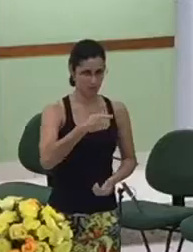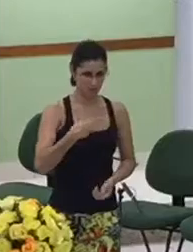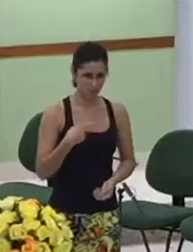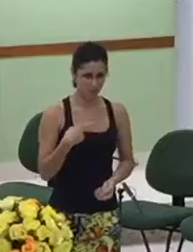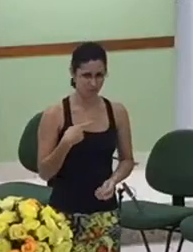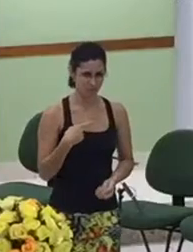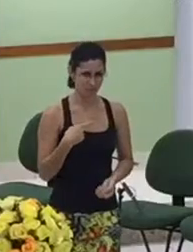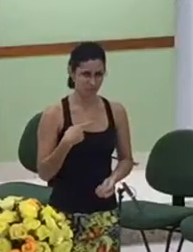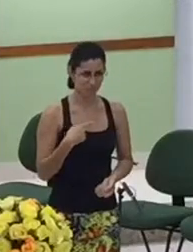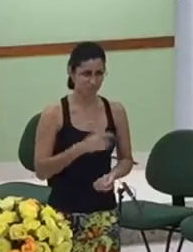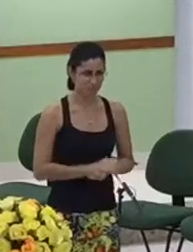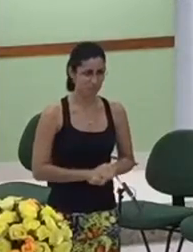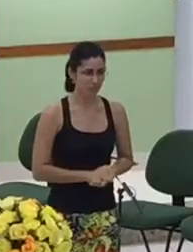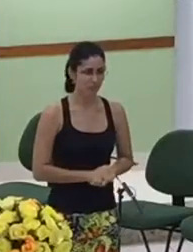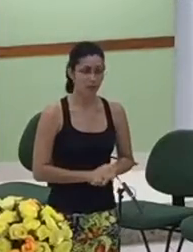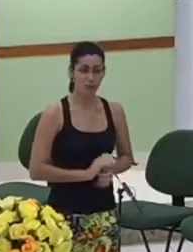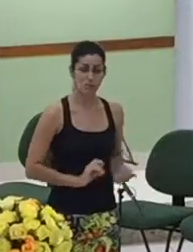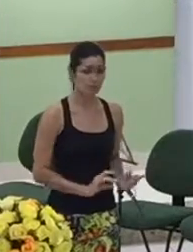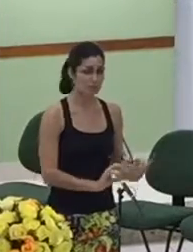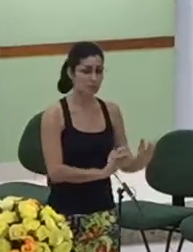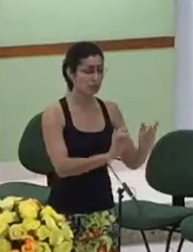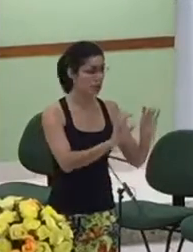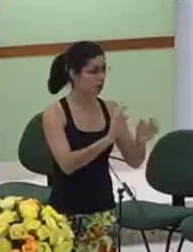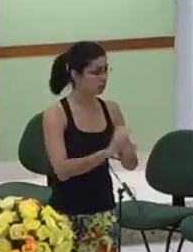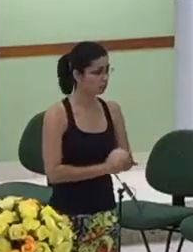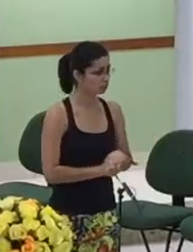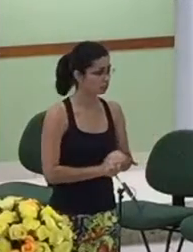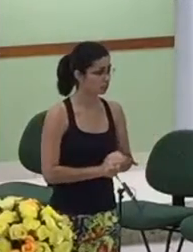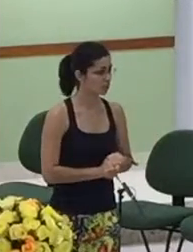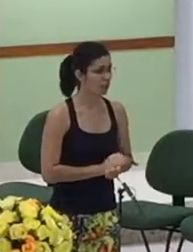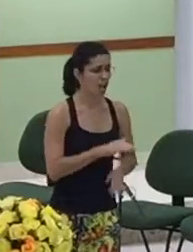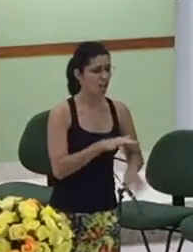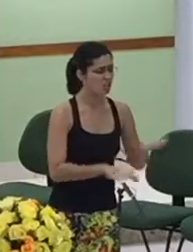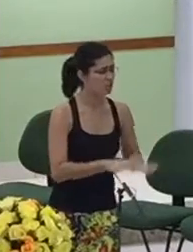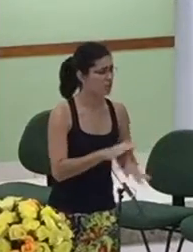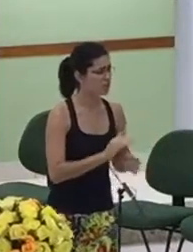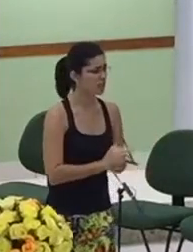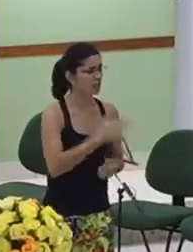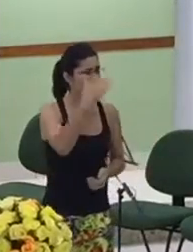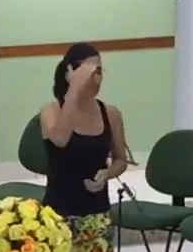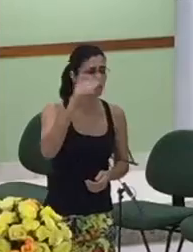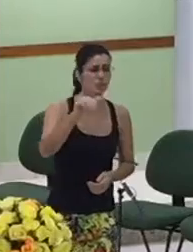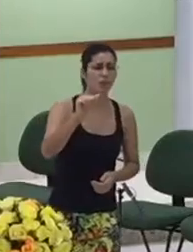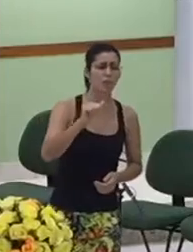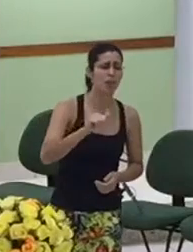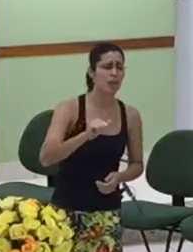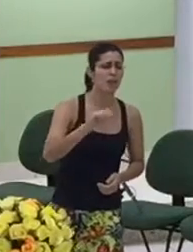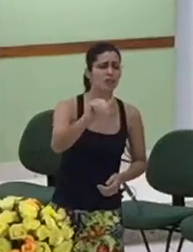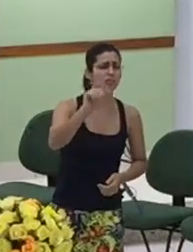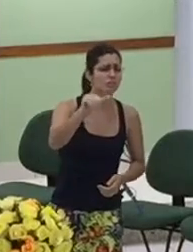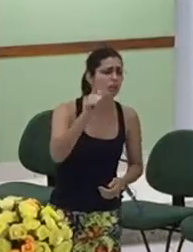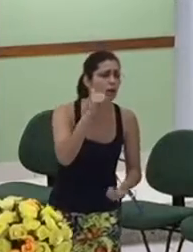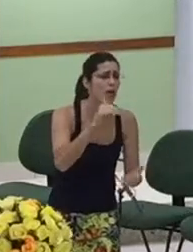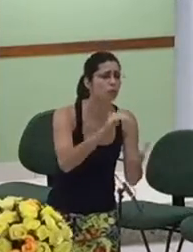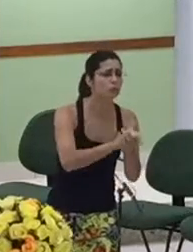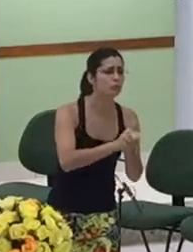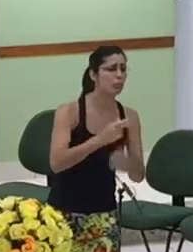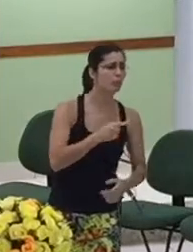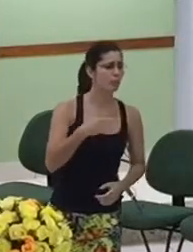dificilmente esposa do pastor tem nome é o ministério do pastor não é o ministério da